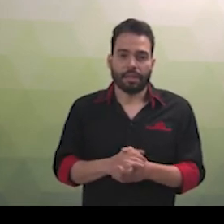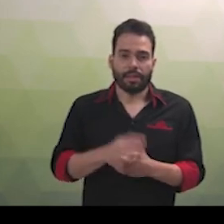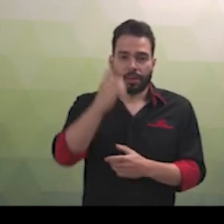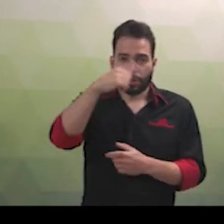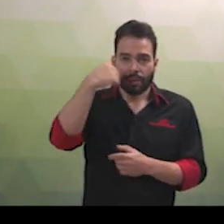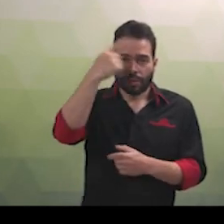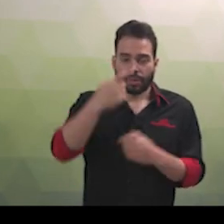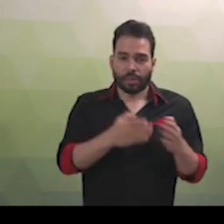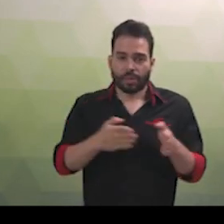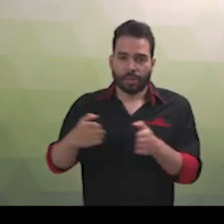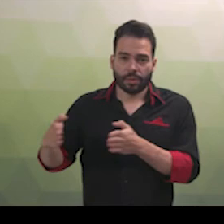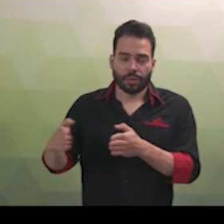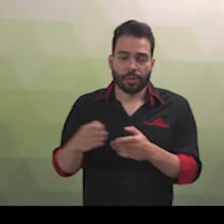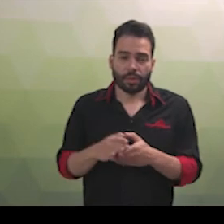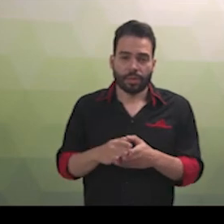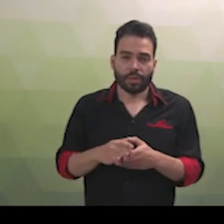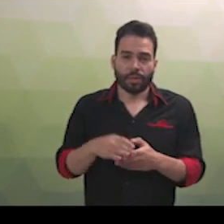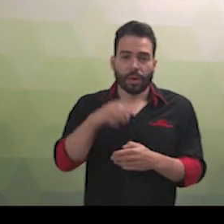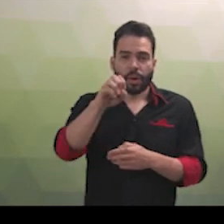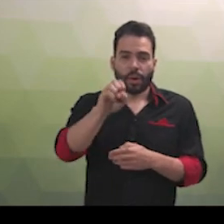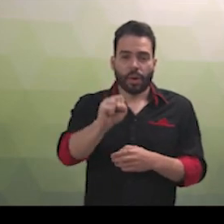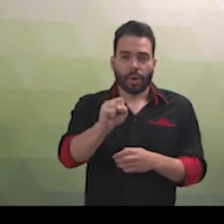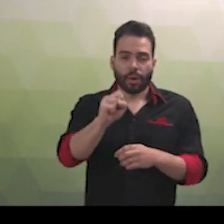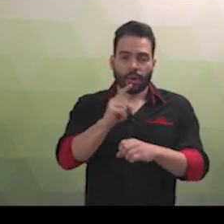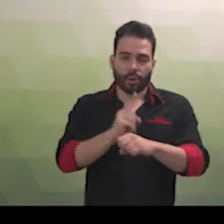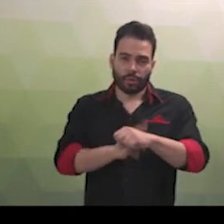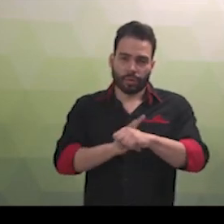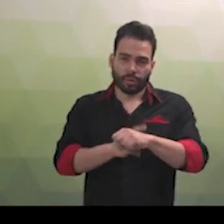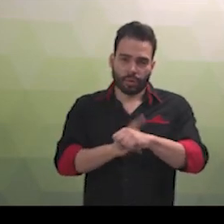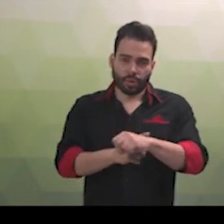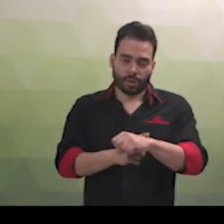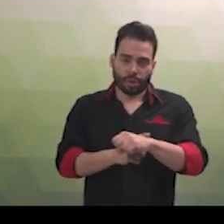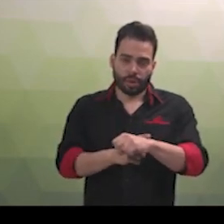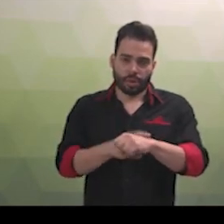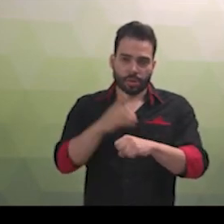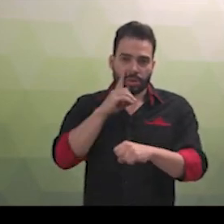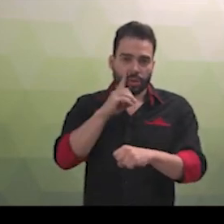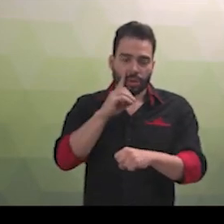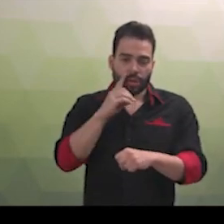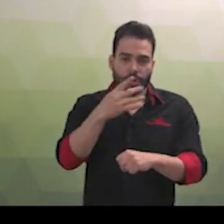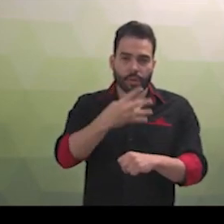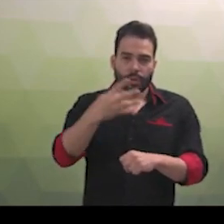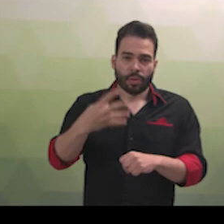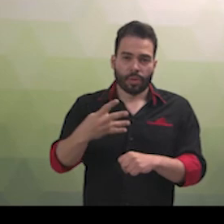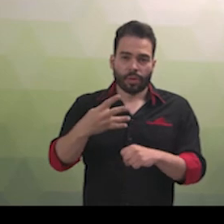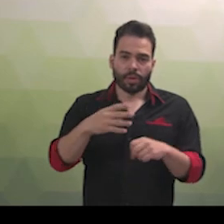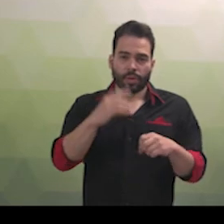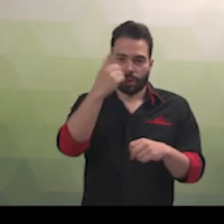duração do trabalho normal, não superior a 8 horas diárias e 44 horas semanais, facultada a